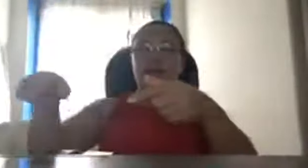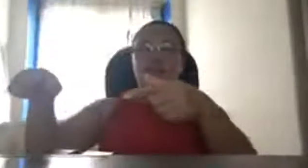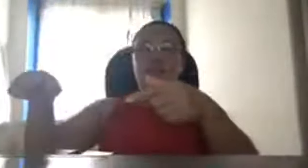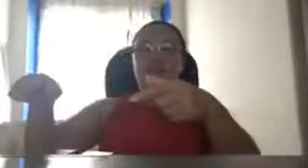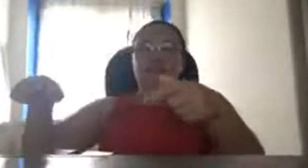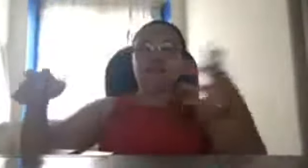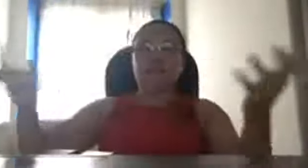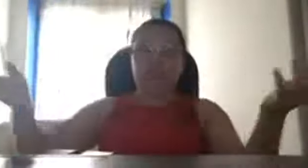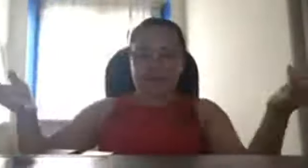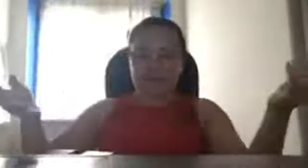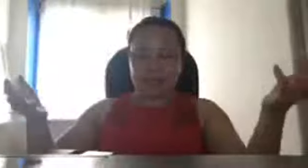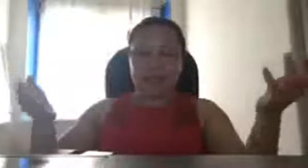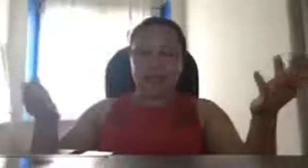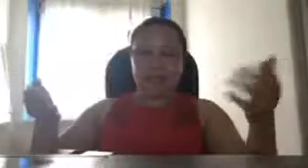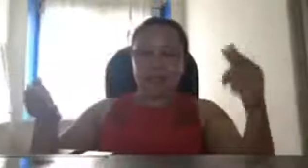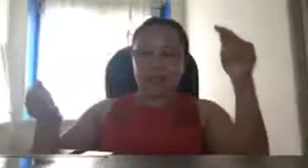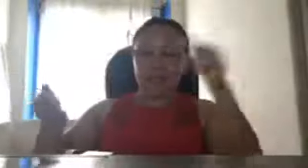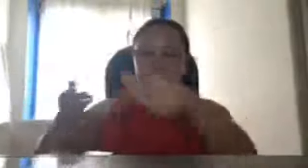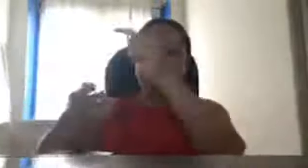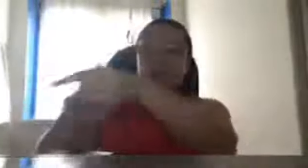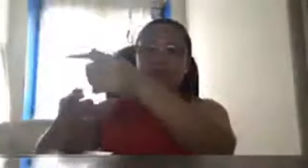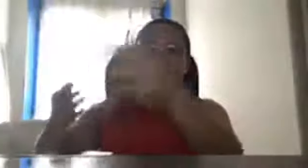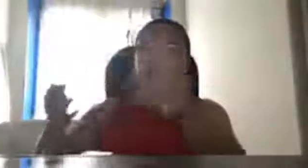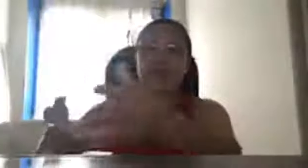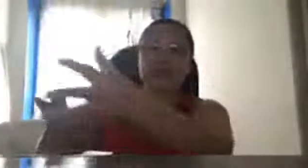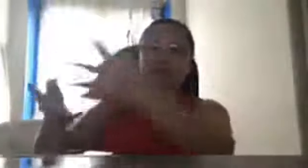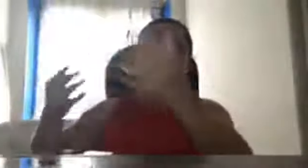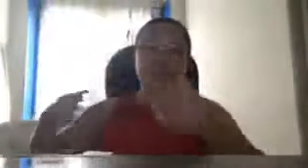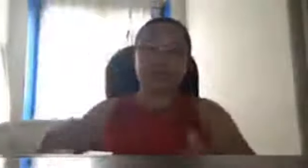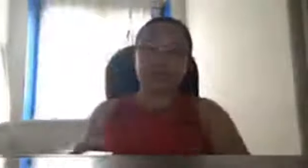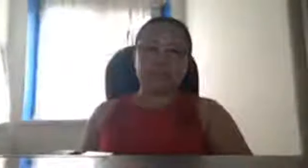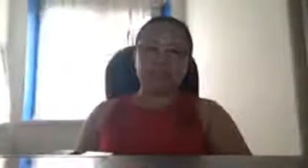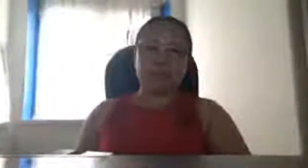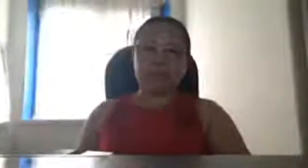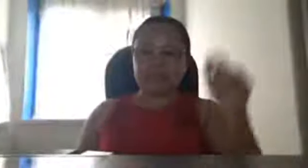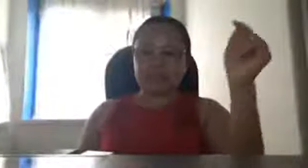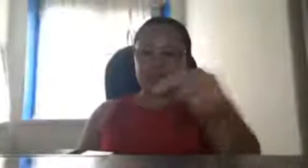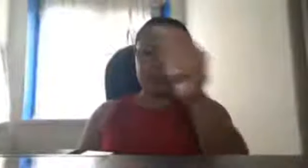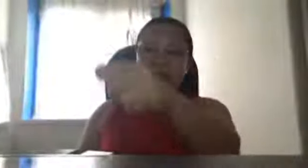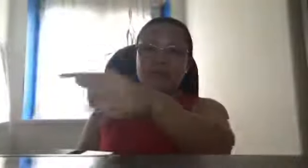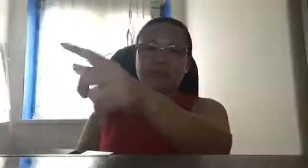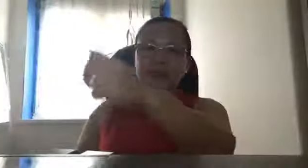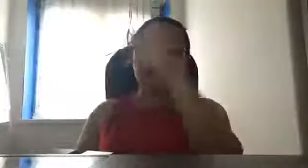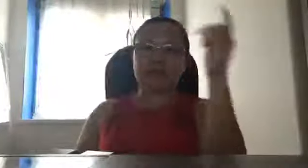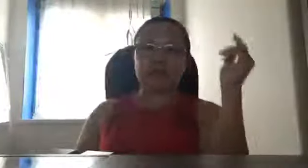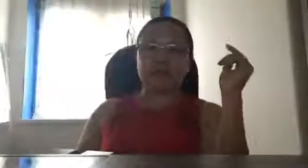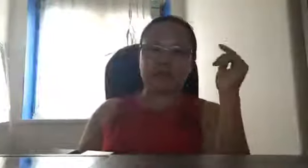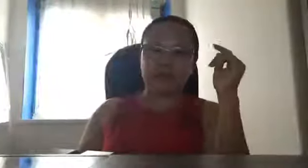hindi pala natin alam lahat pala ng mga islands natin sa pilipinas nataniman na pala ng mga